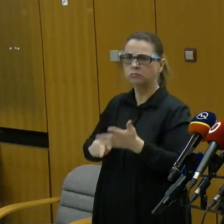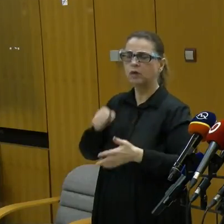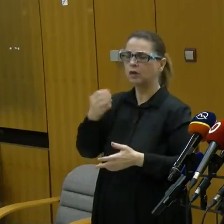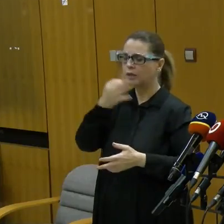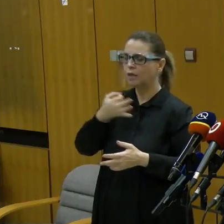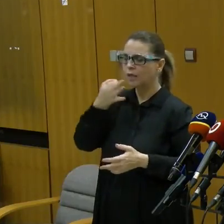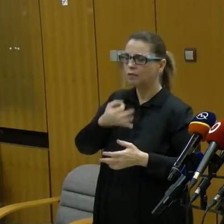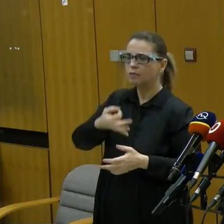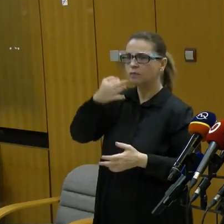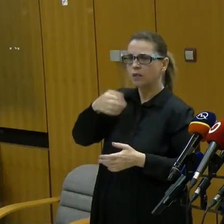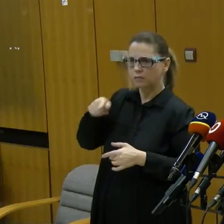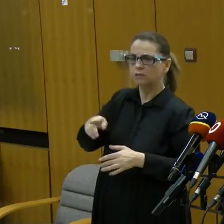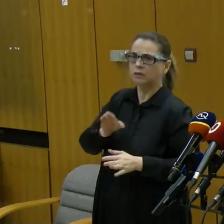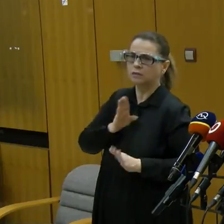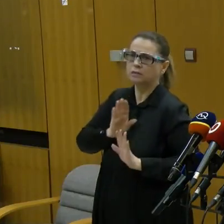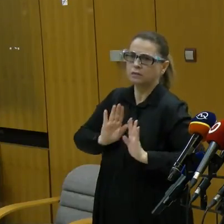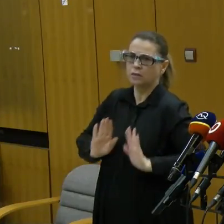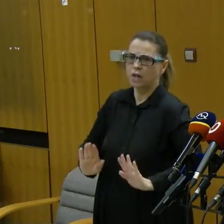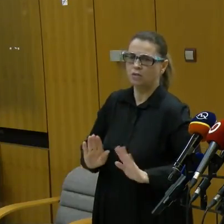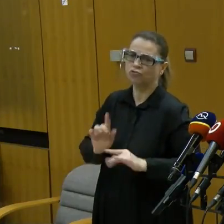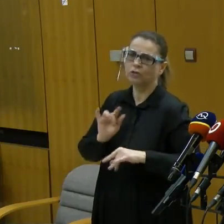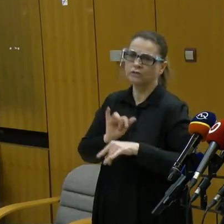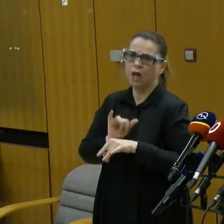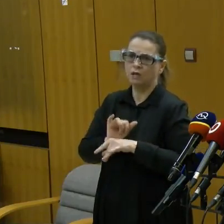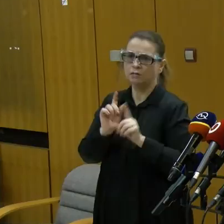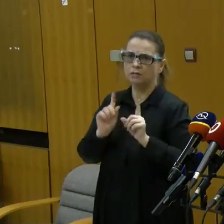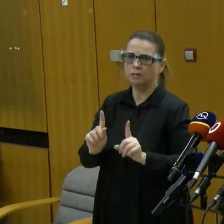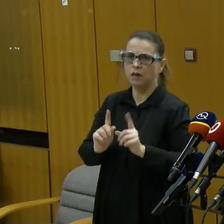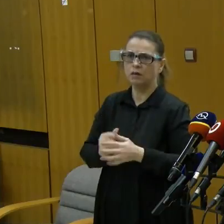tento typ testovania by malo byť dostatočné množstvo.